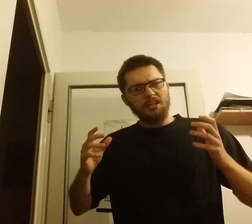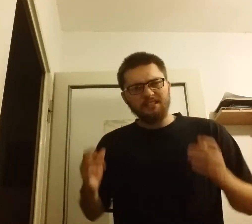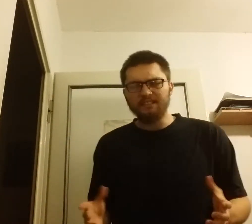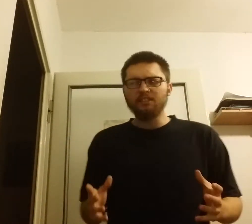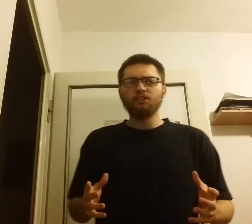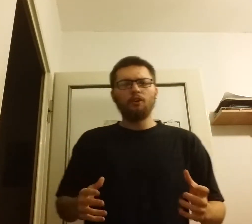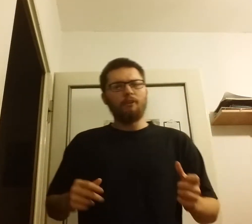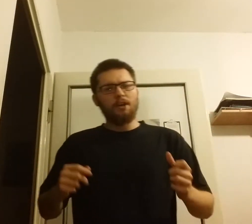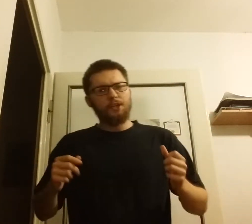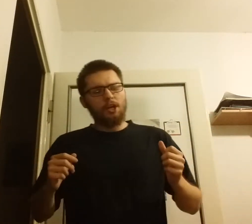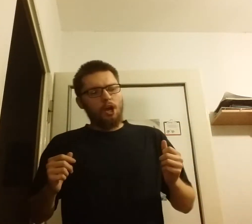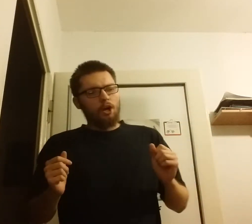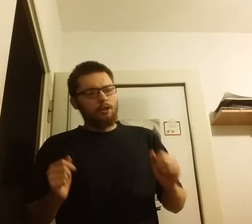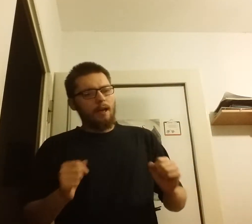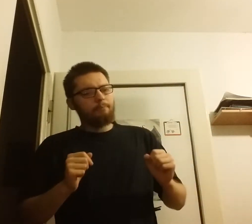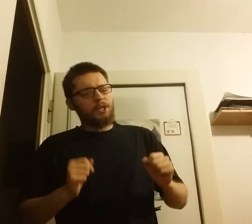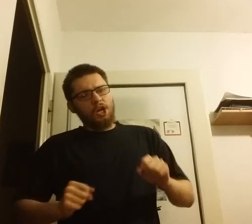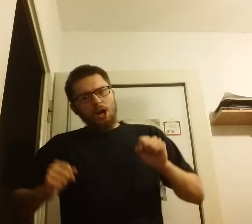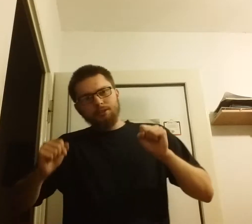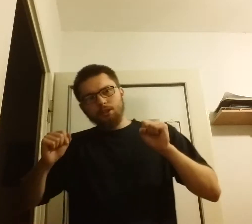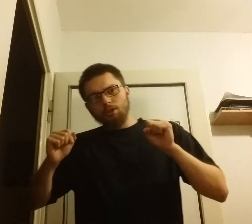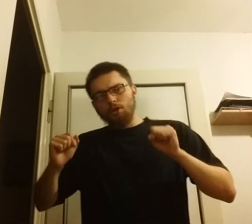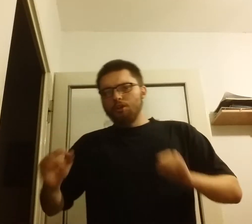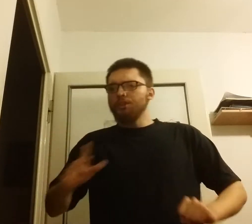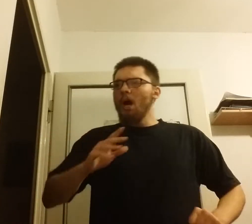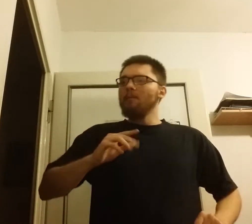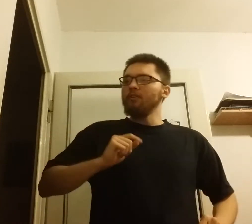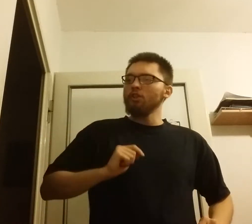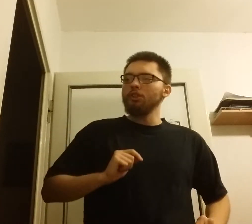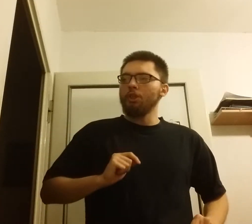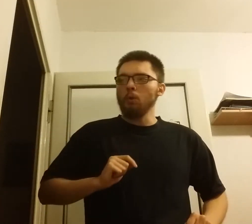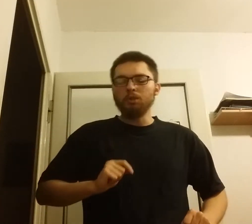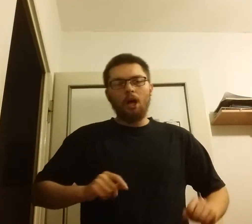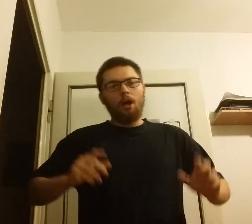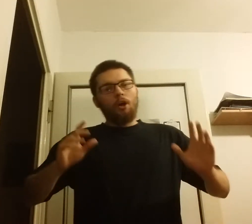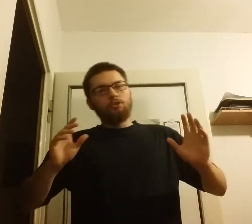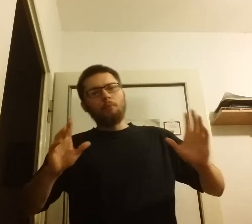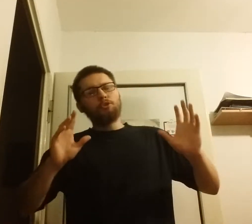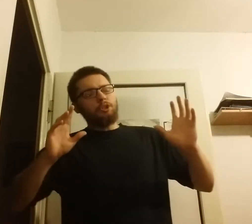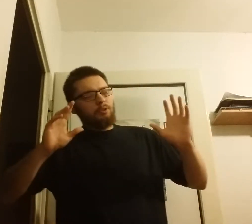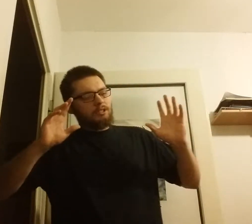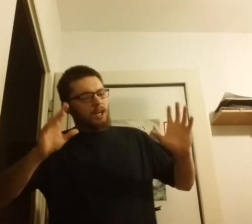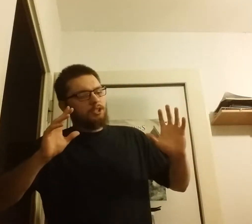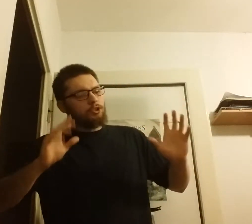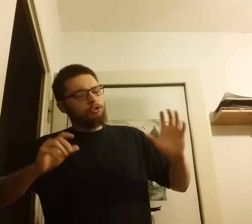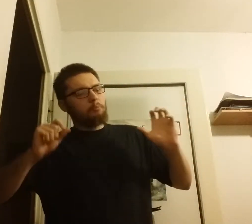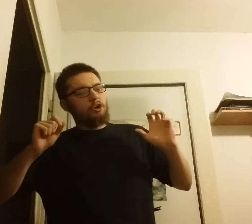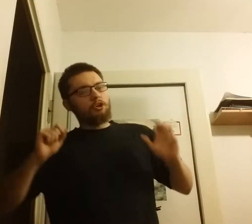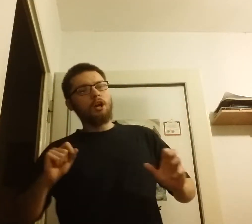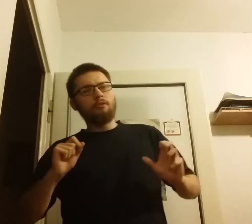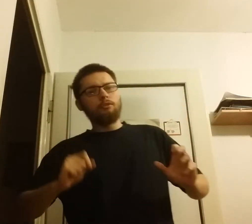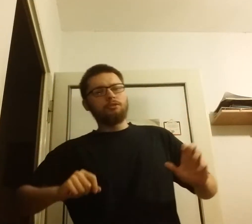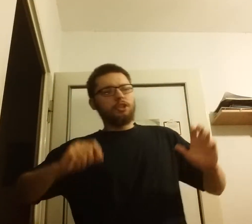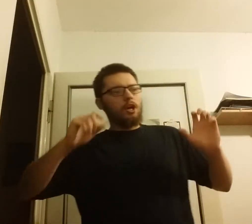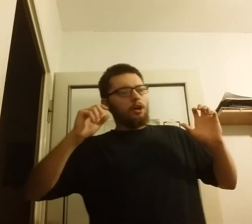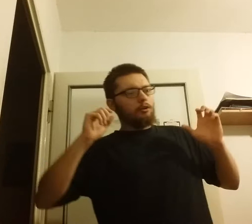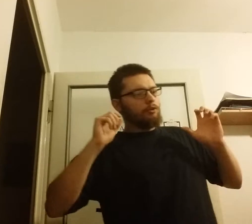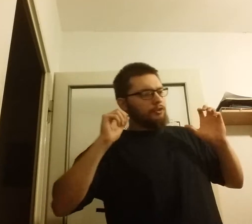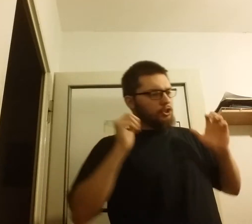zdecydowanie lepiej. A skoro nam w Rosji się uda, to musimy zająć tą rewolucję również